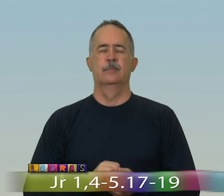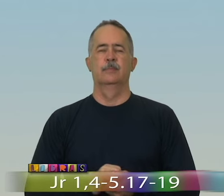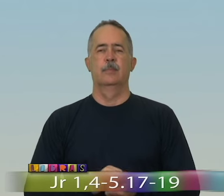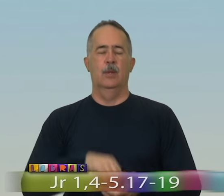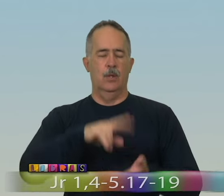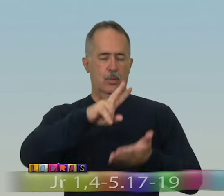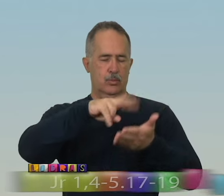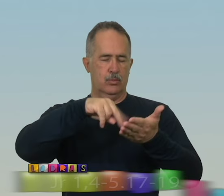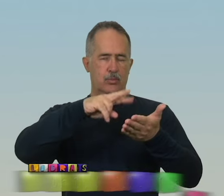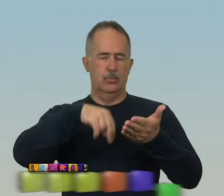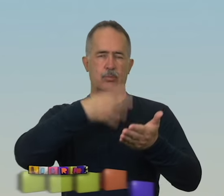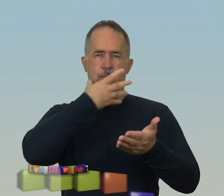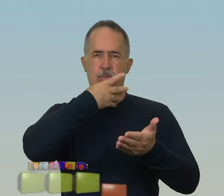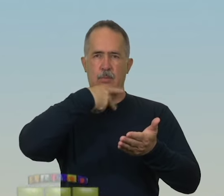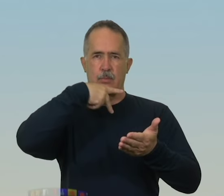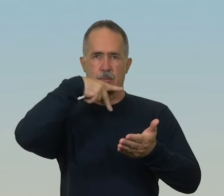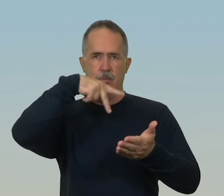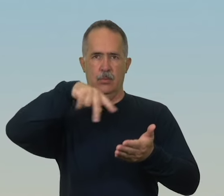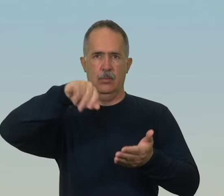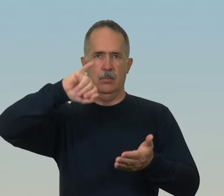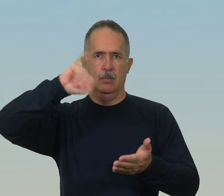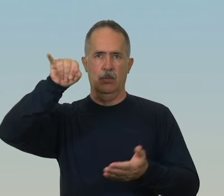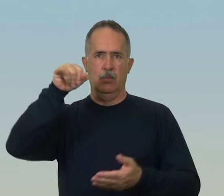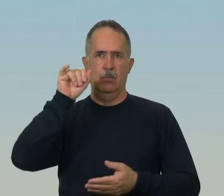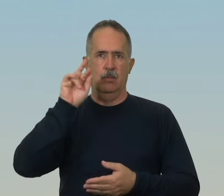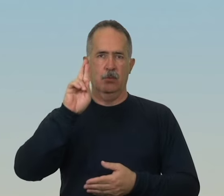Leitura do livro do profeta Jeremias